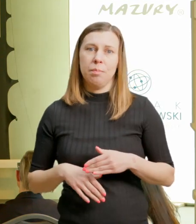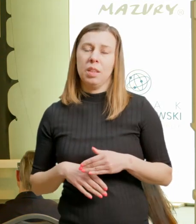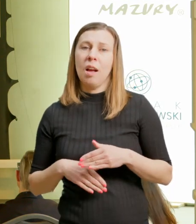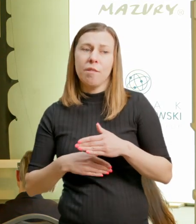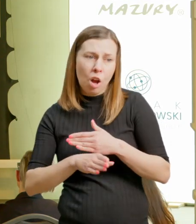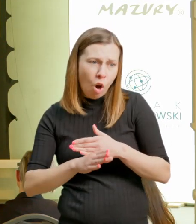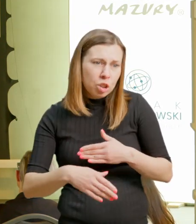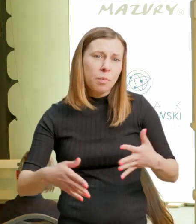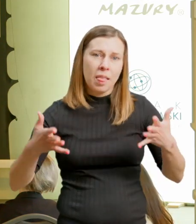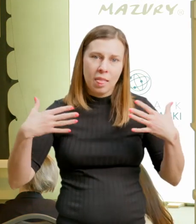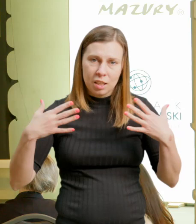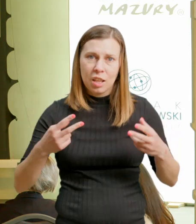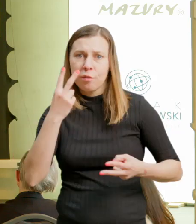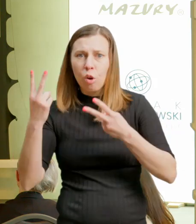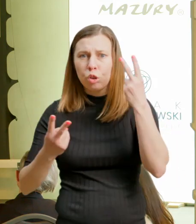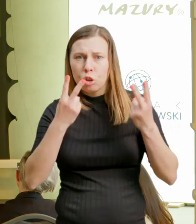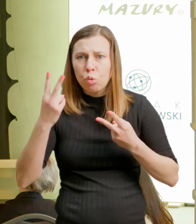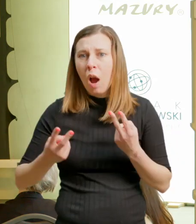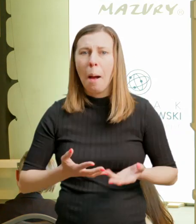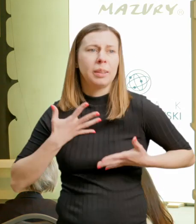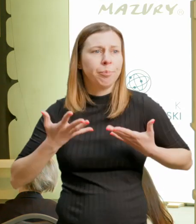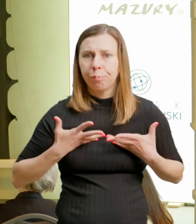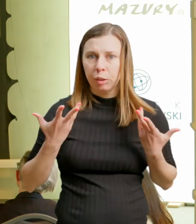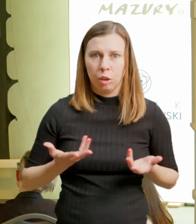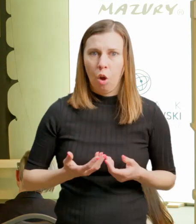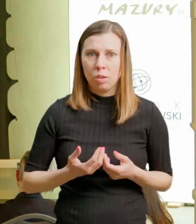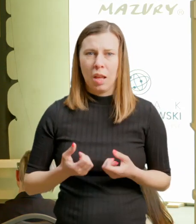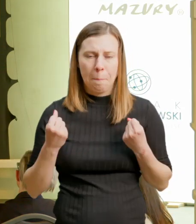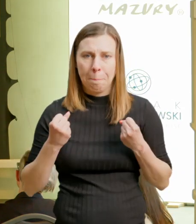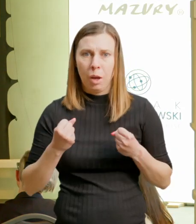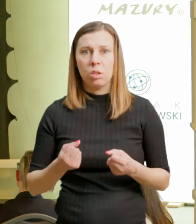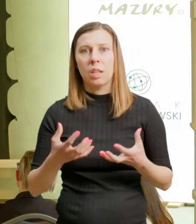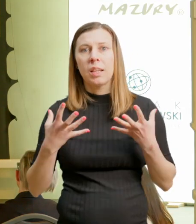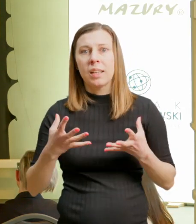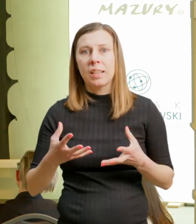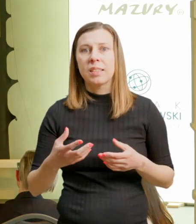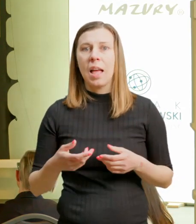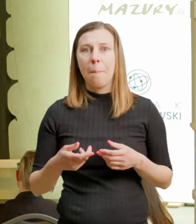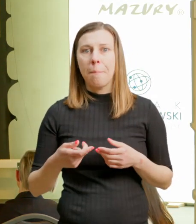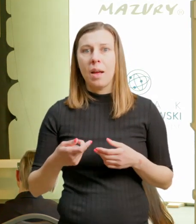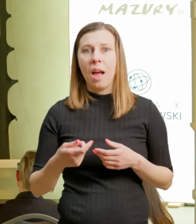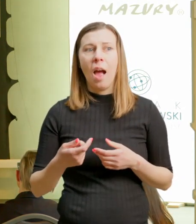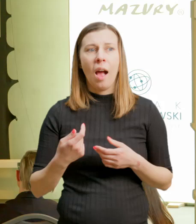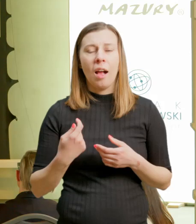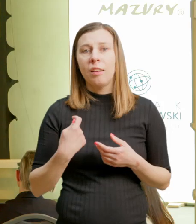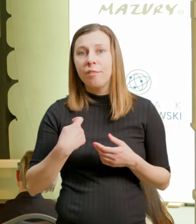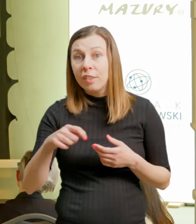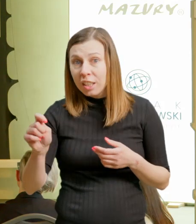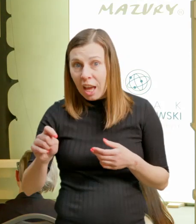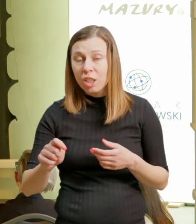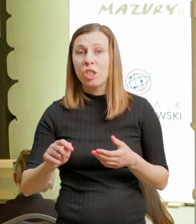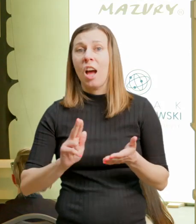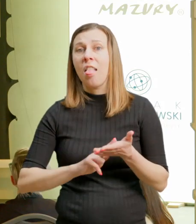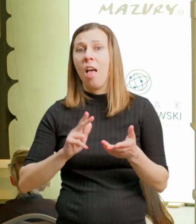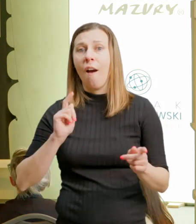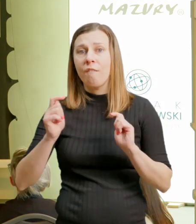poszukujemy właśnie tych doznań takich bardzo gwałtownych. Chcemy się wybierać na wakacje poza siecią. To